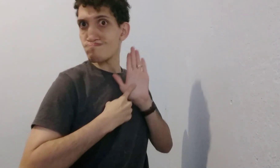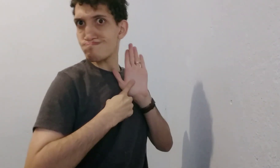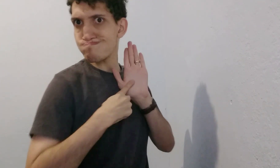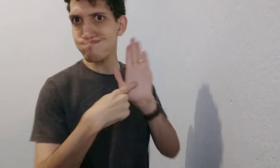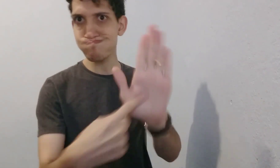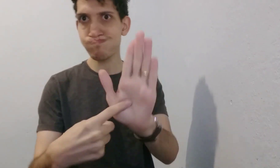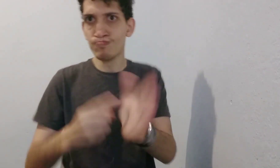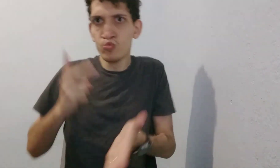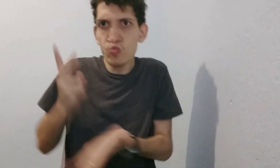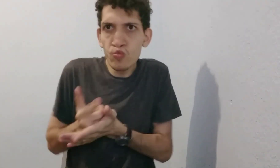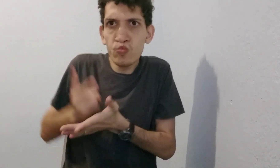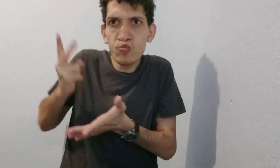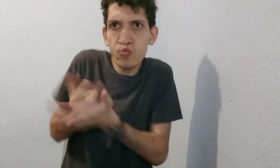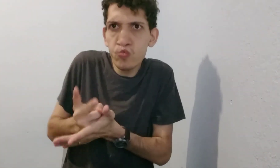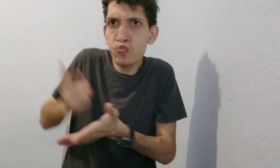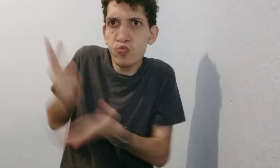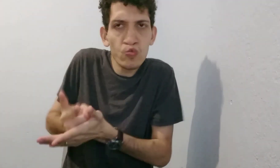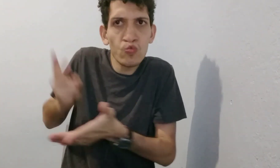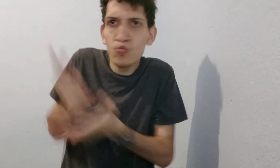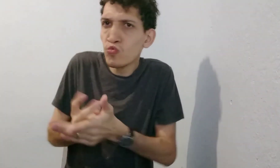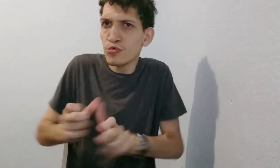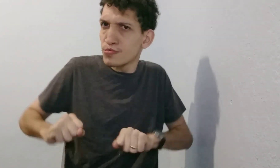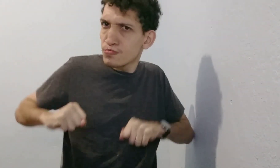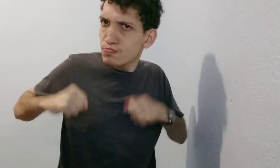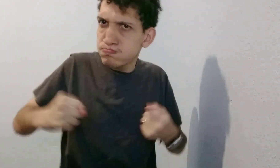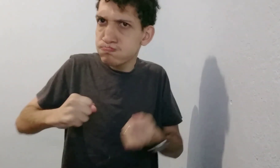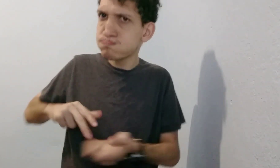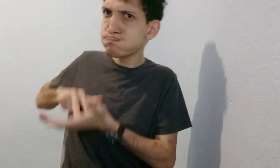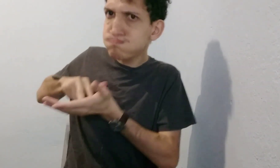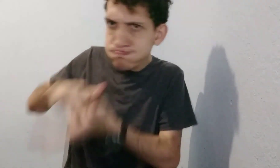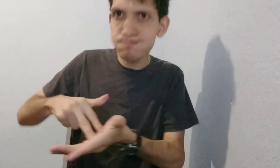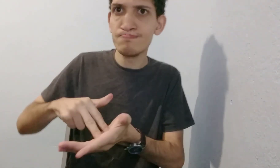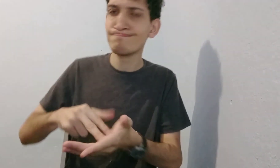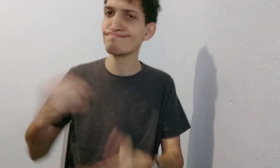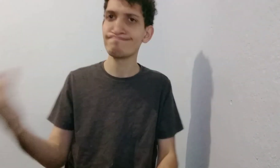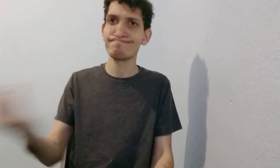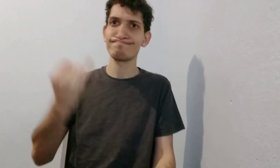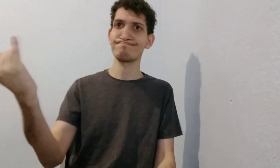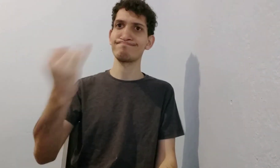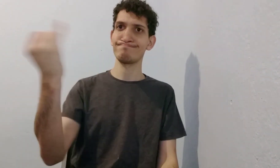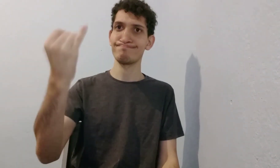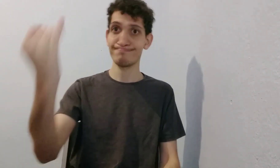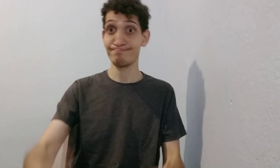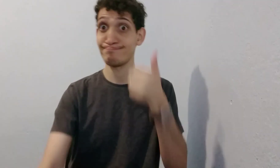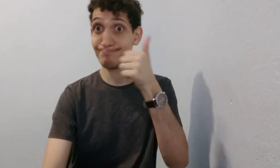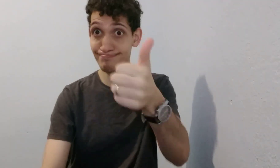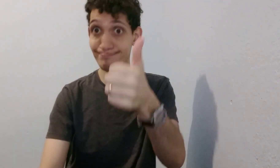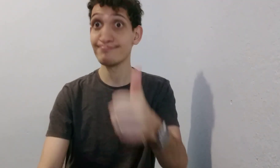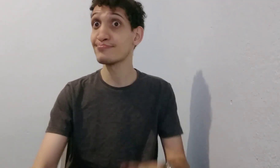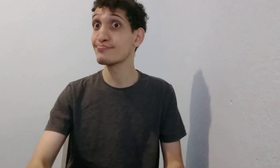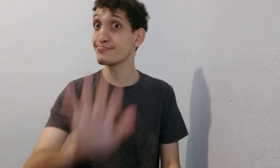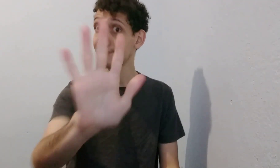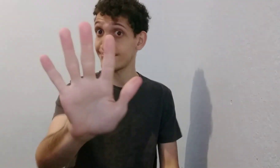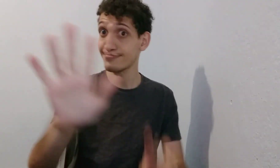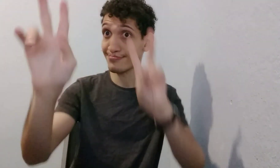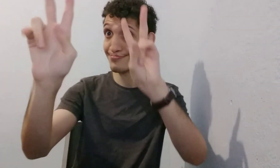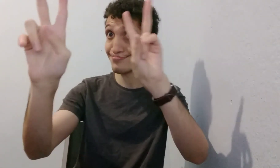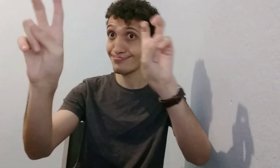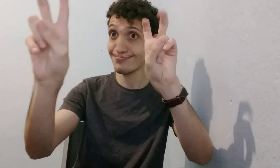identidade. Para lhe mostrar como continuar, resistir nessa luta, resistir. Isso é importante, tá bom?